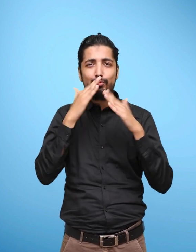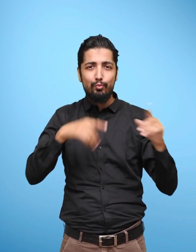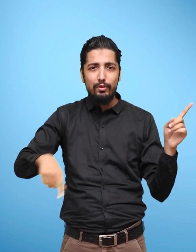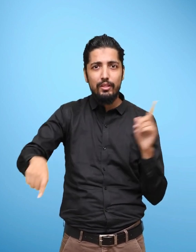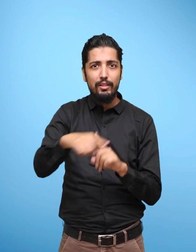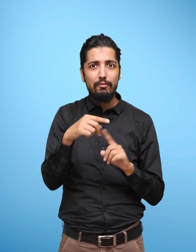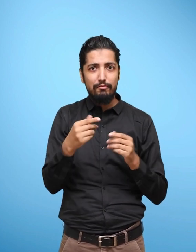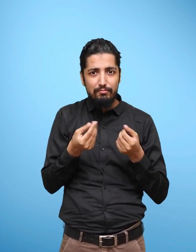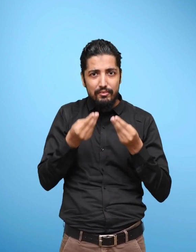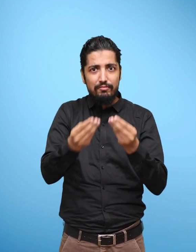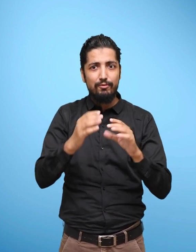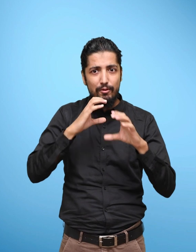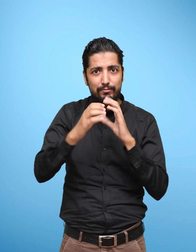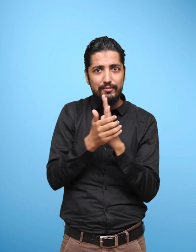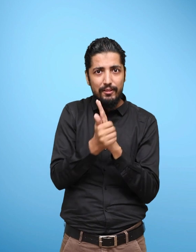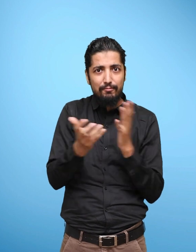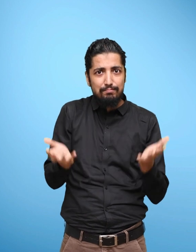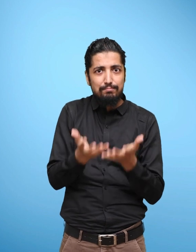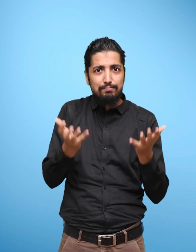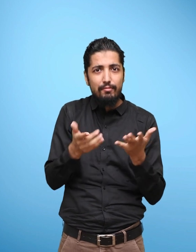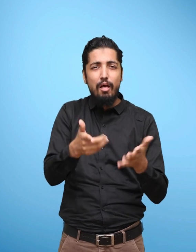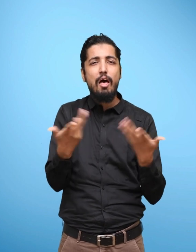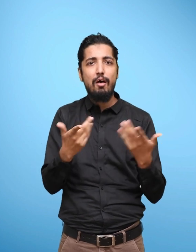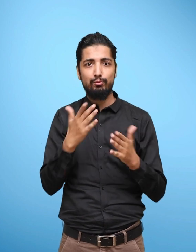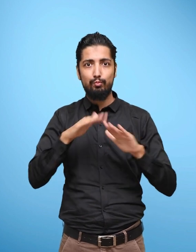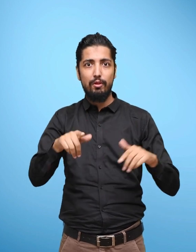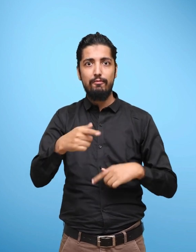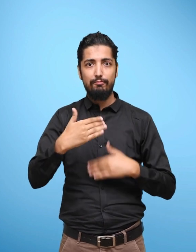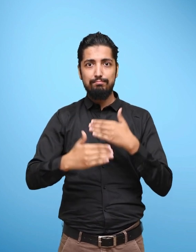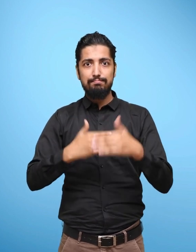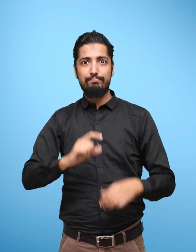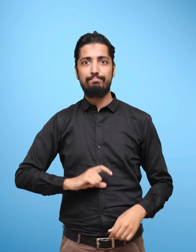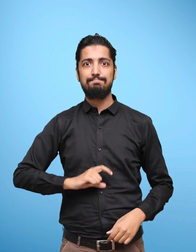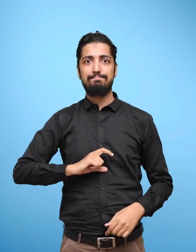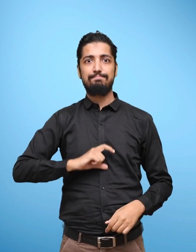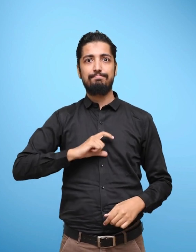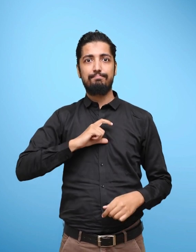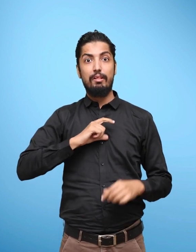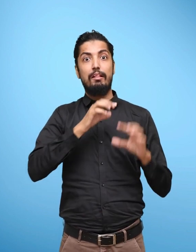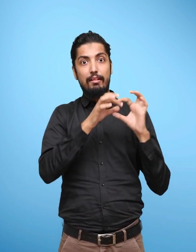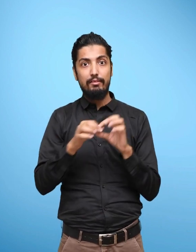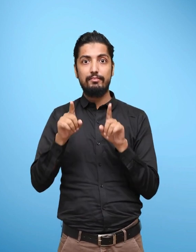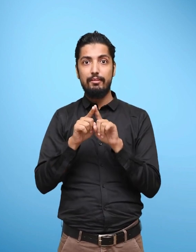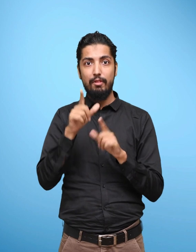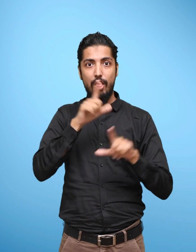उनौली ह अज़ाई लिए उप्यूराईच